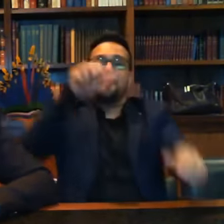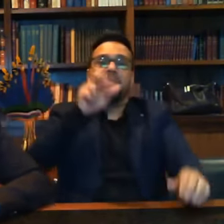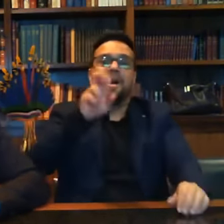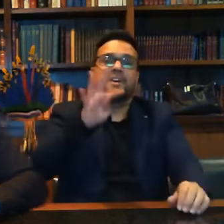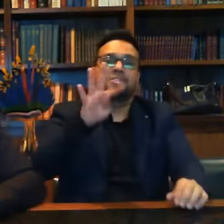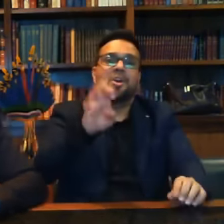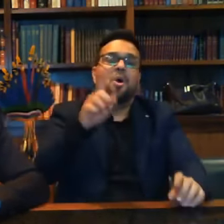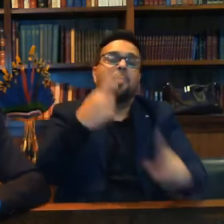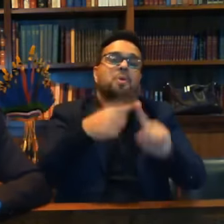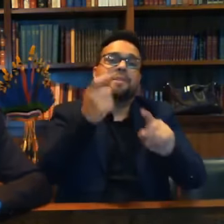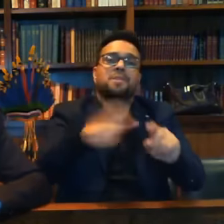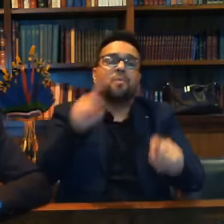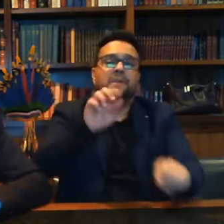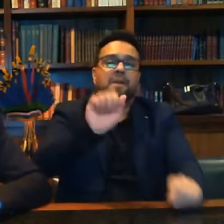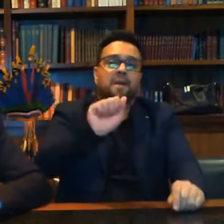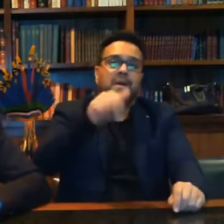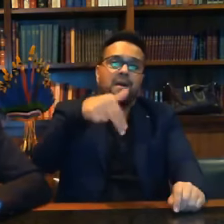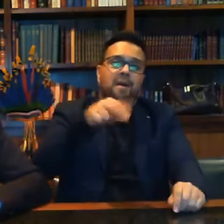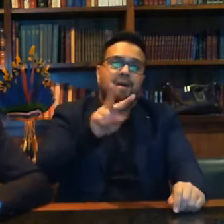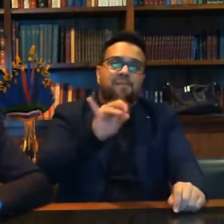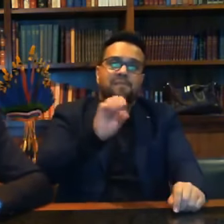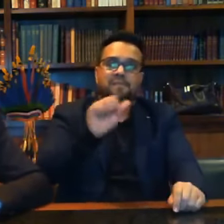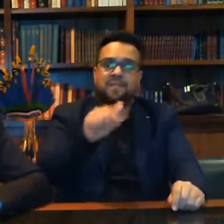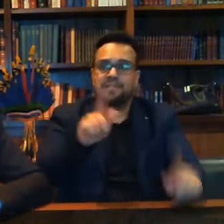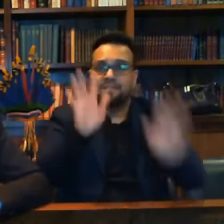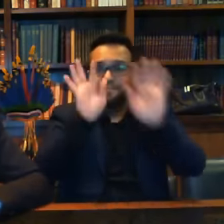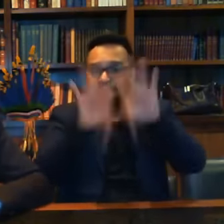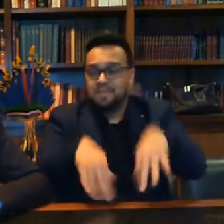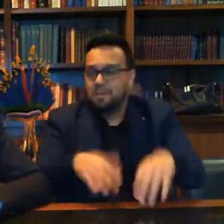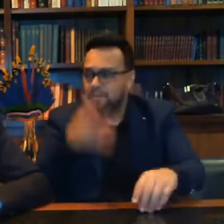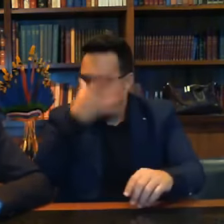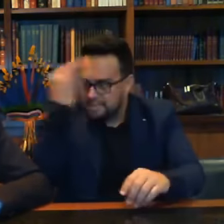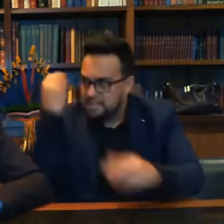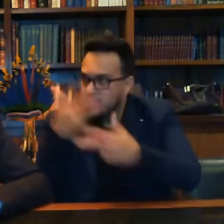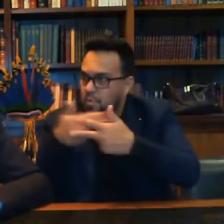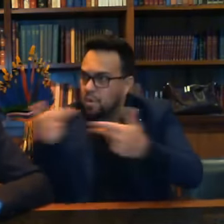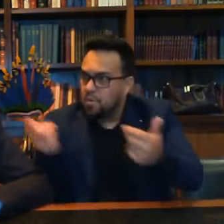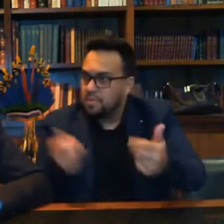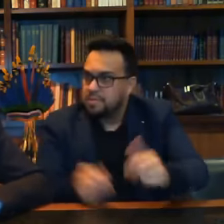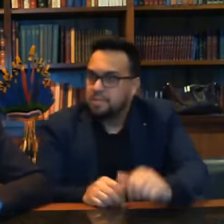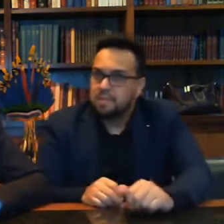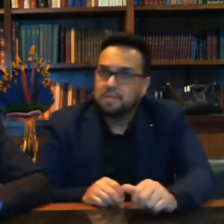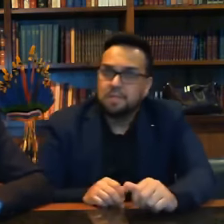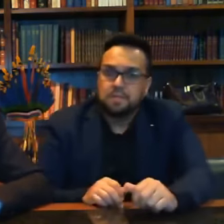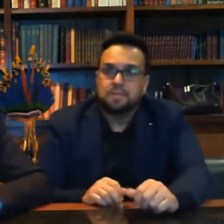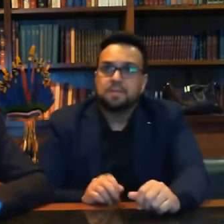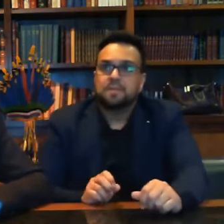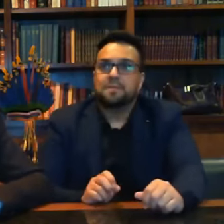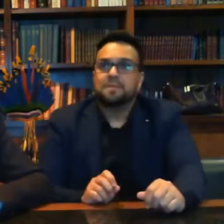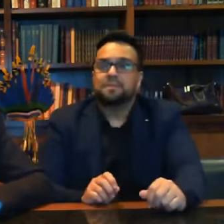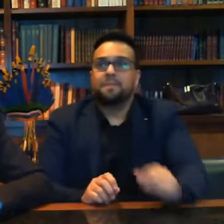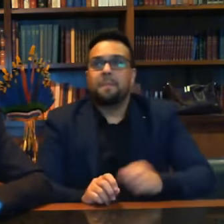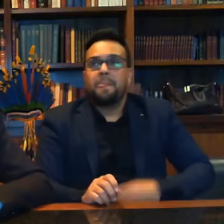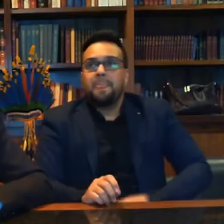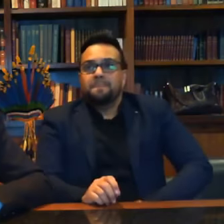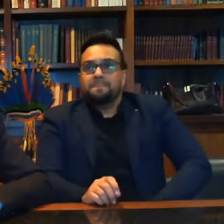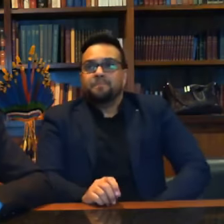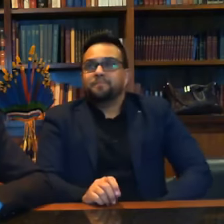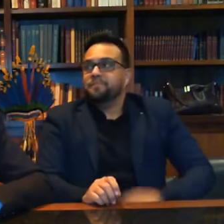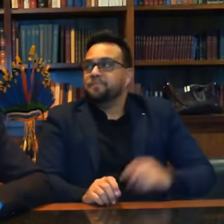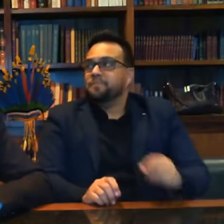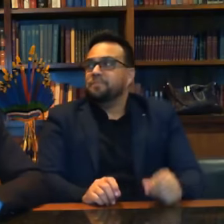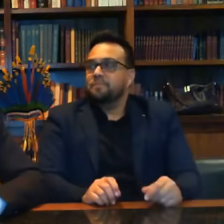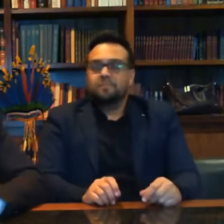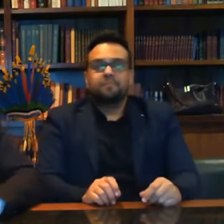vamos para o encerramento aqui esqueci uma coisa pessoal sabe foi está bom viagem viagem